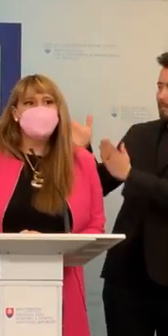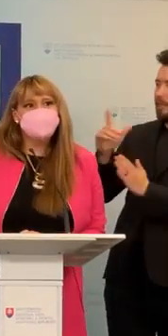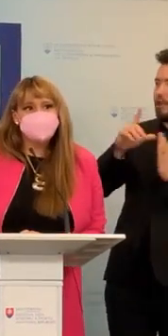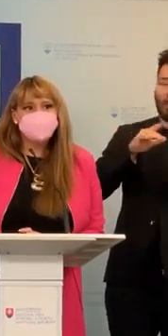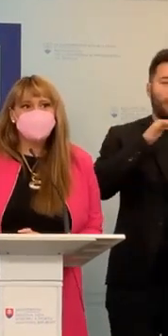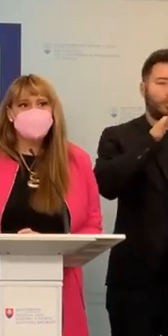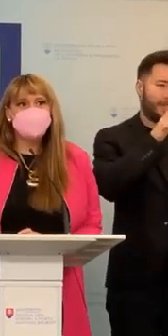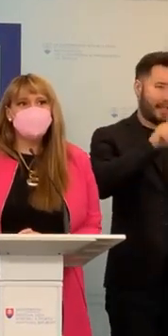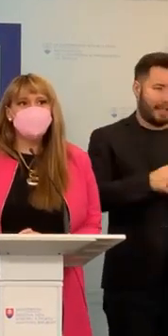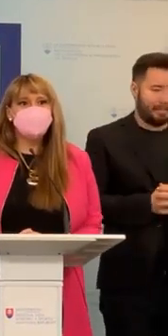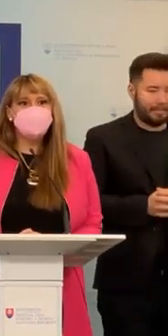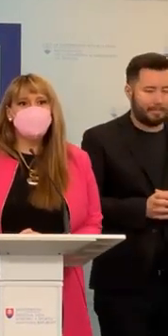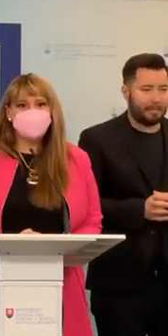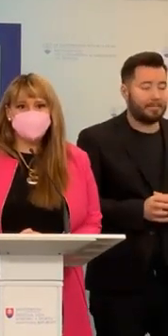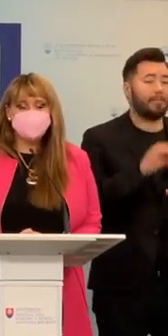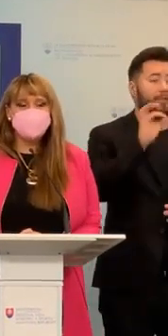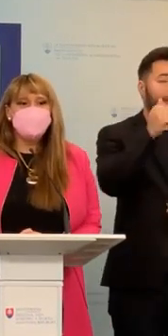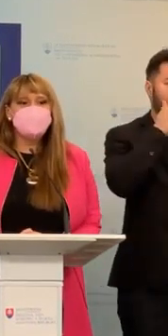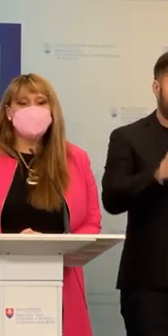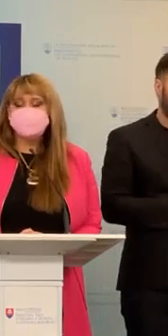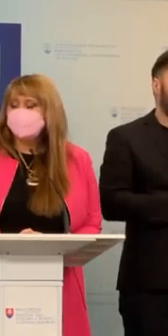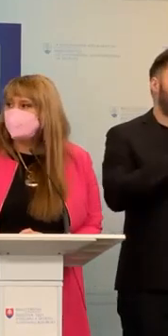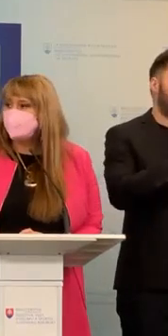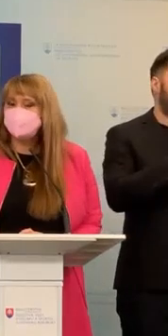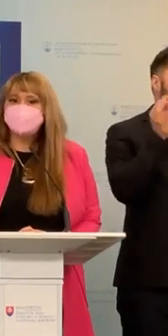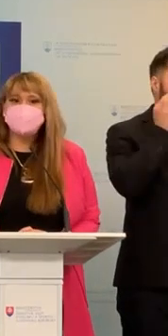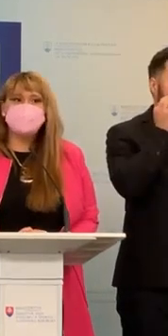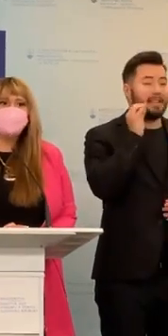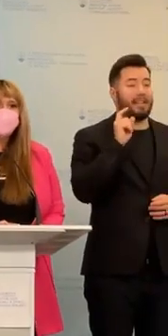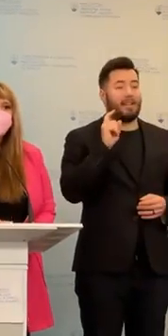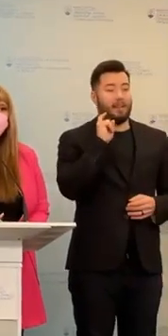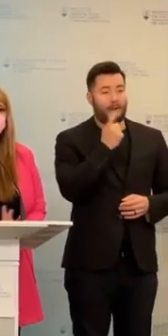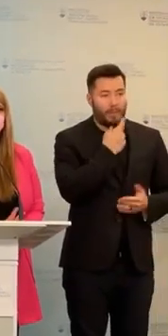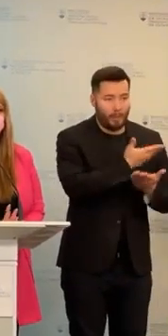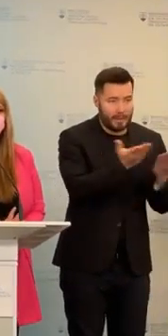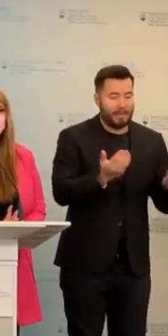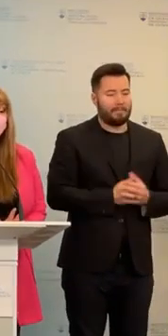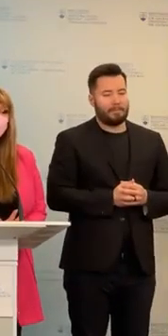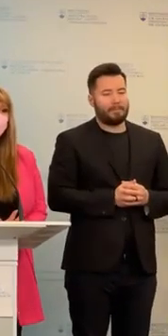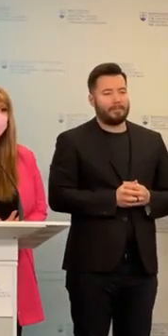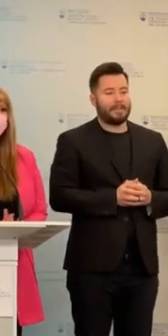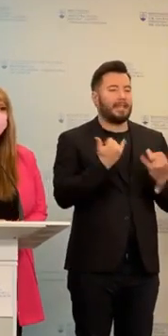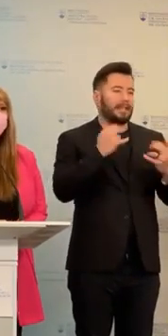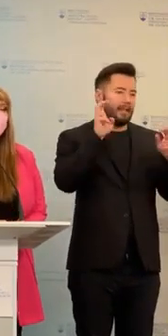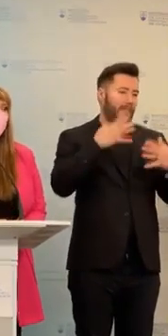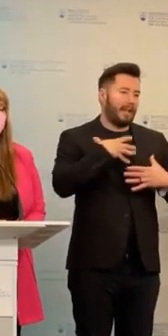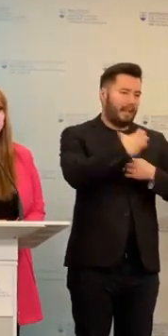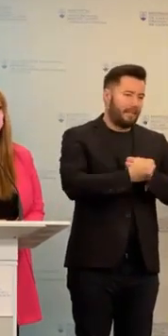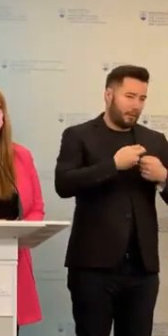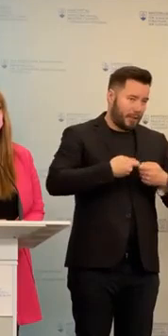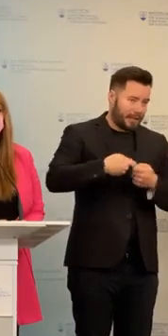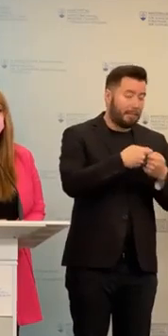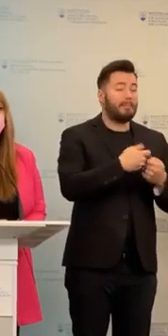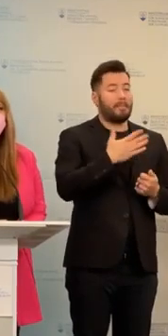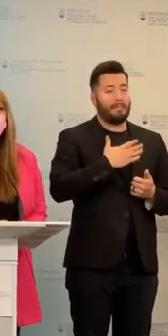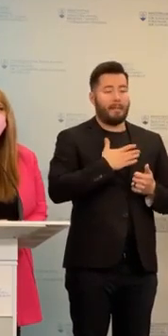Ja všetkým dá pravim priebne do poľudne. Čo sa intervenčných tímov týka, tak také tie základné informácie o nich, že máme ich